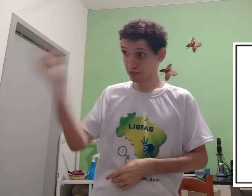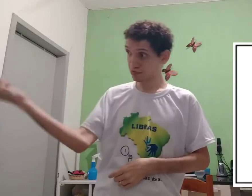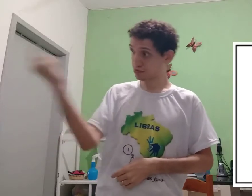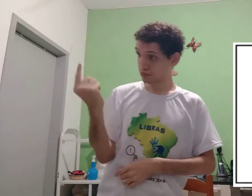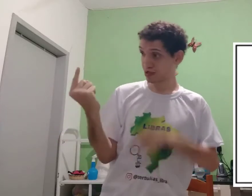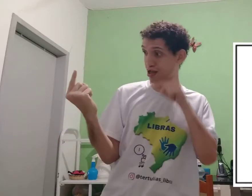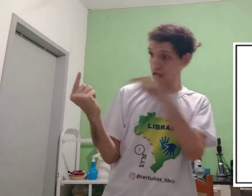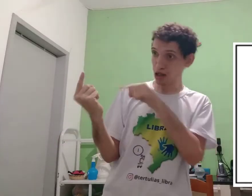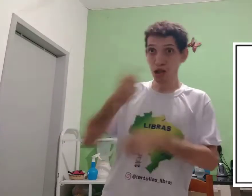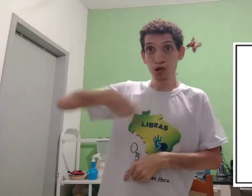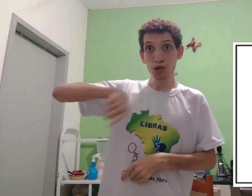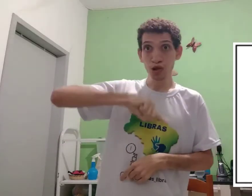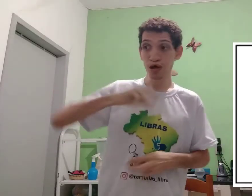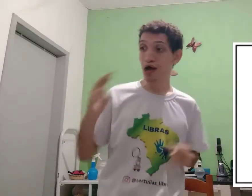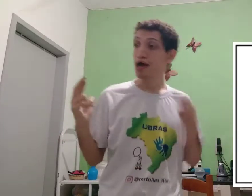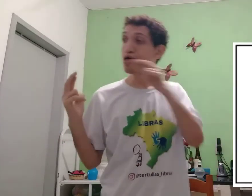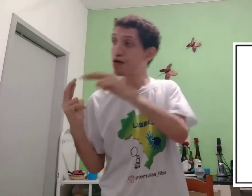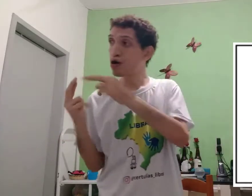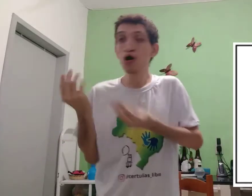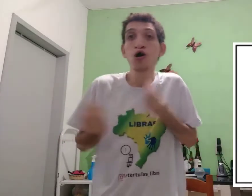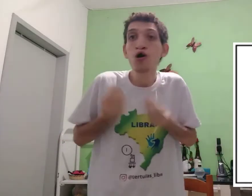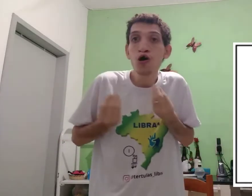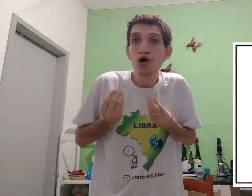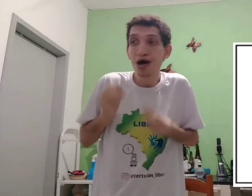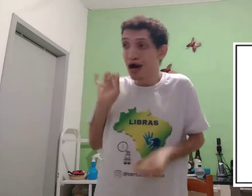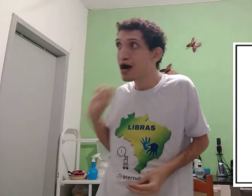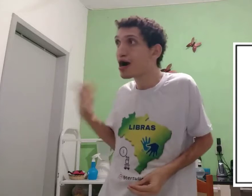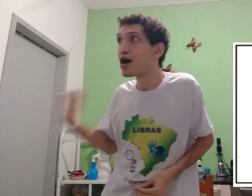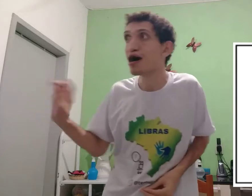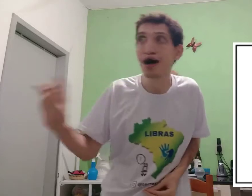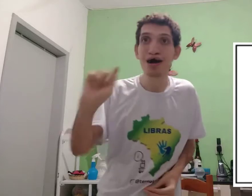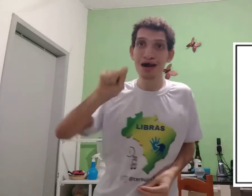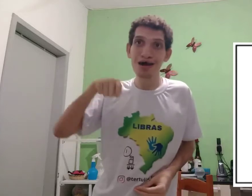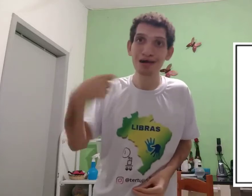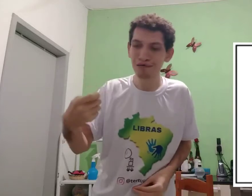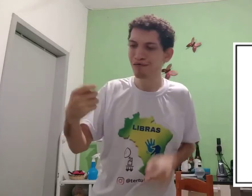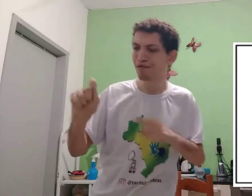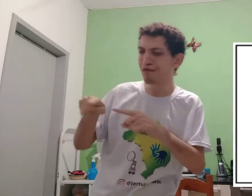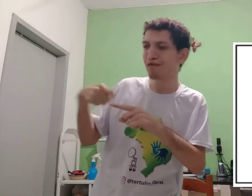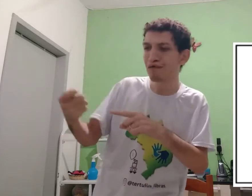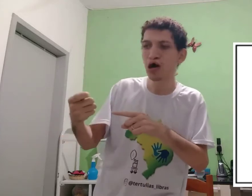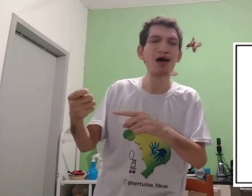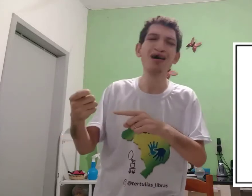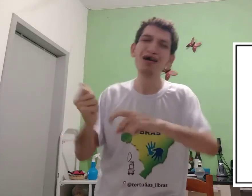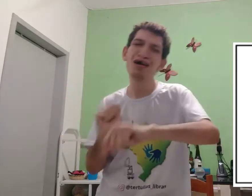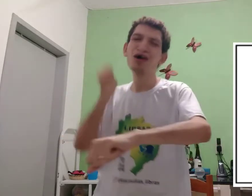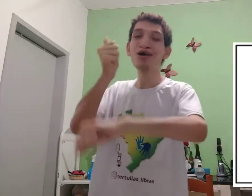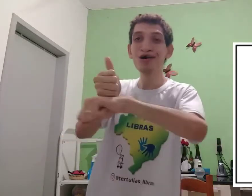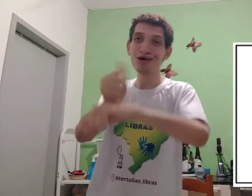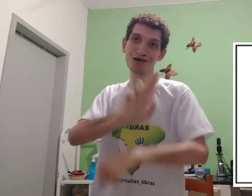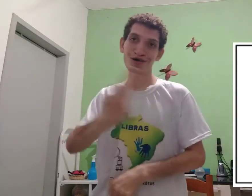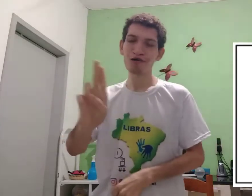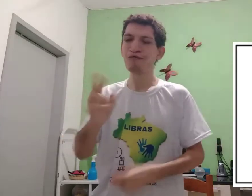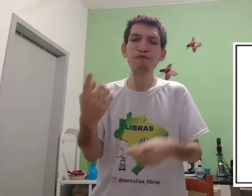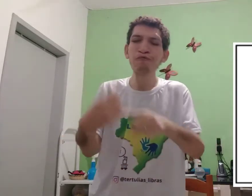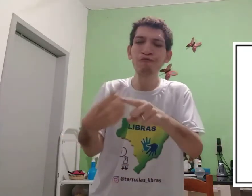cultura, o e. Pessoa, bem, nós, requerência, ele, homo. Cada um, sinal e. Sinal